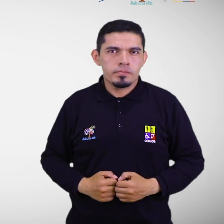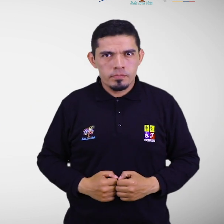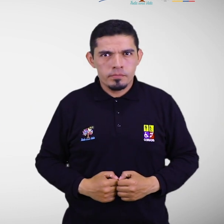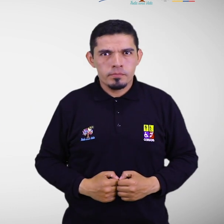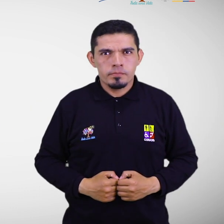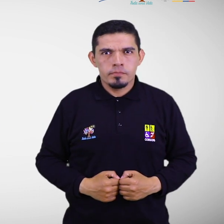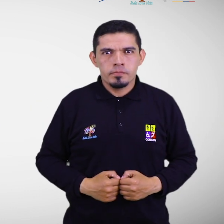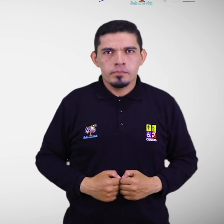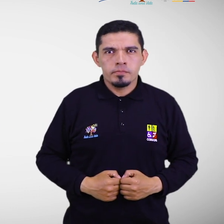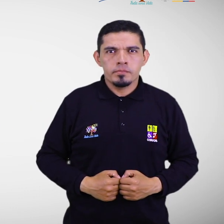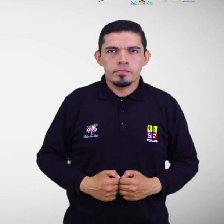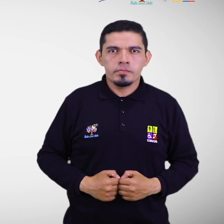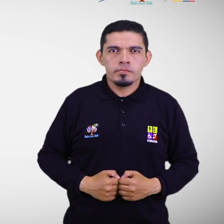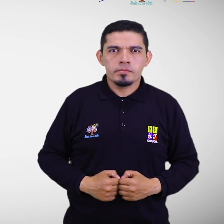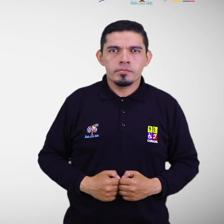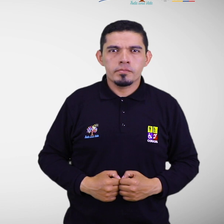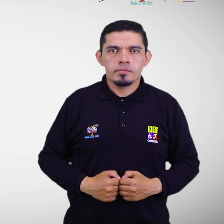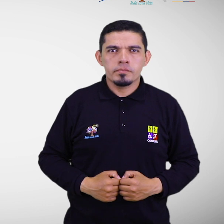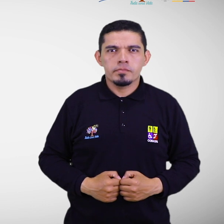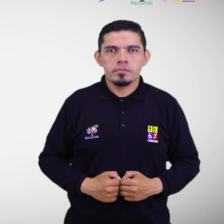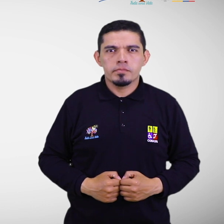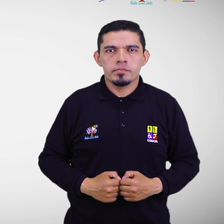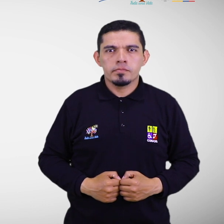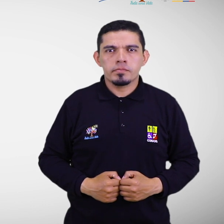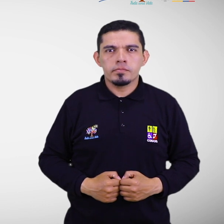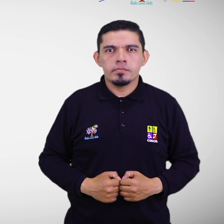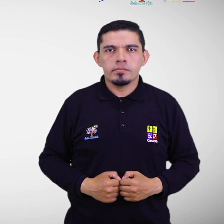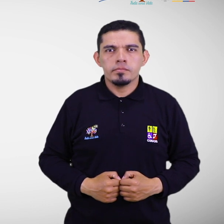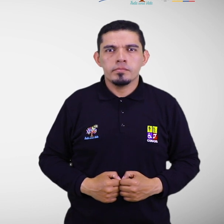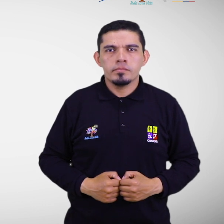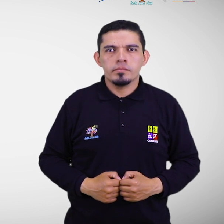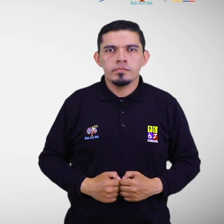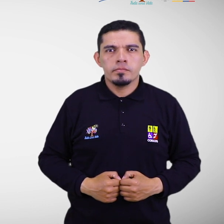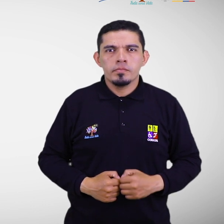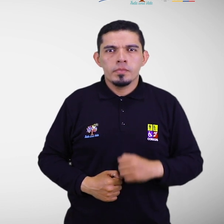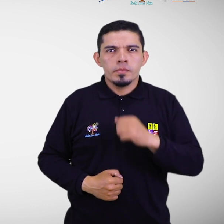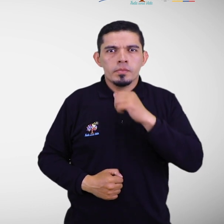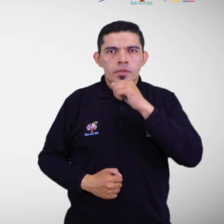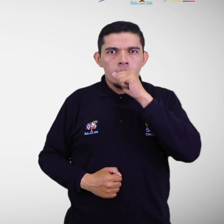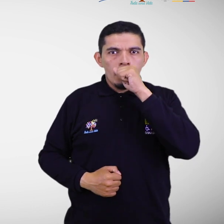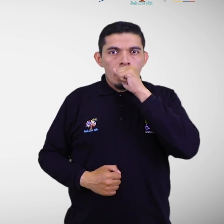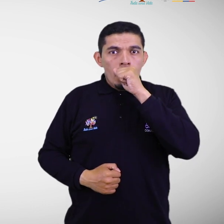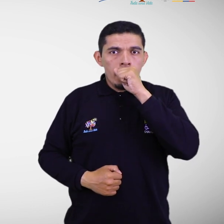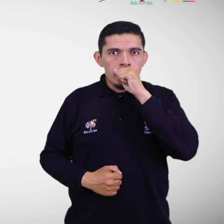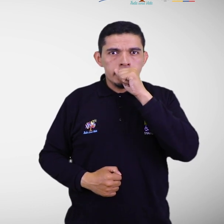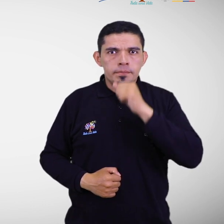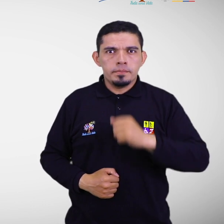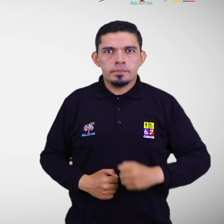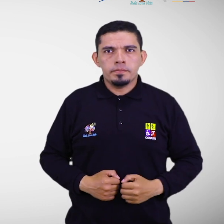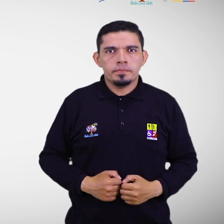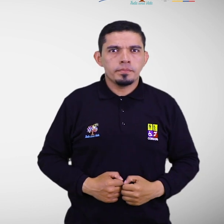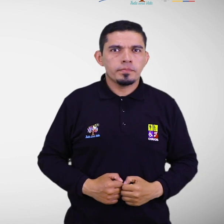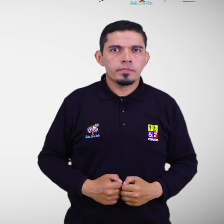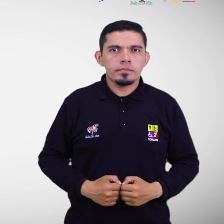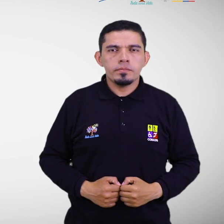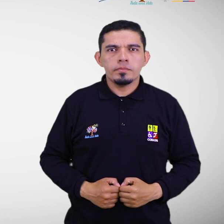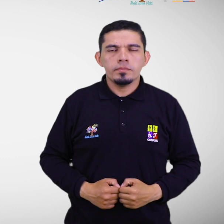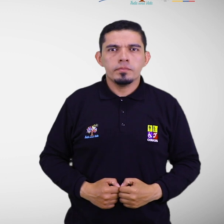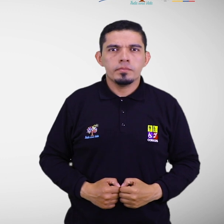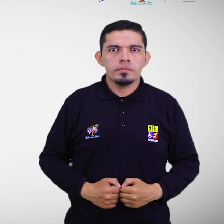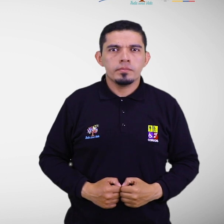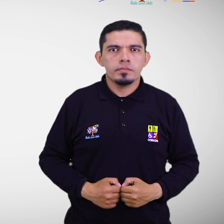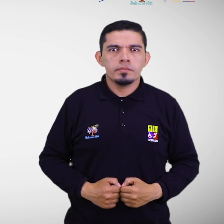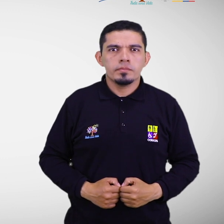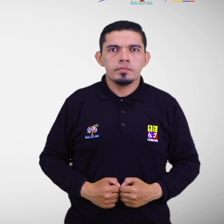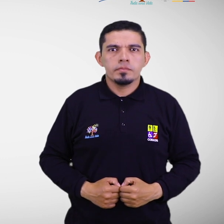HTTPS. Correo Gestión de Riesgos GOVEC-SERVICE-HOMEOUT igual a COILOC igual a SIAID igual a